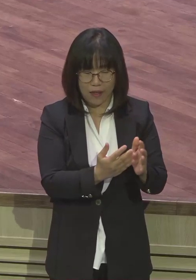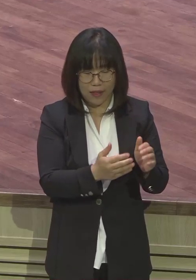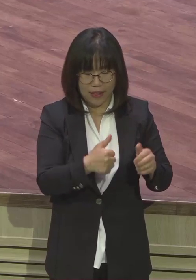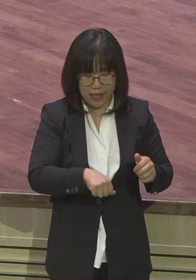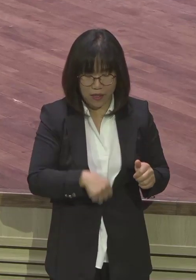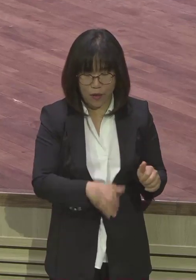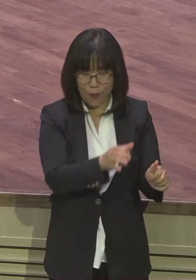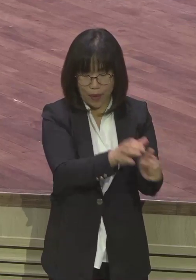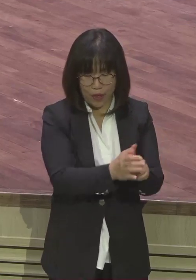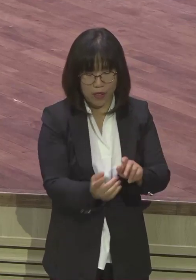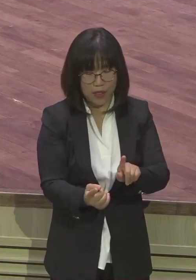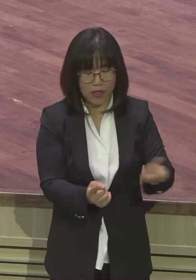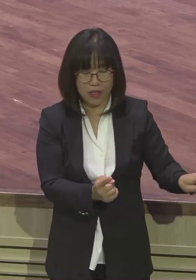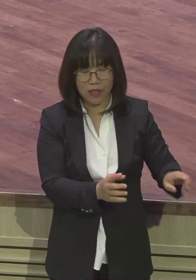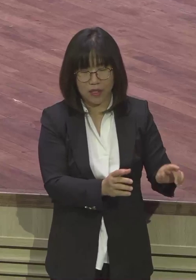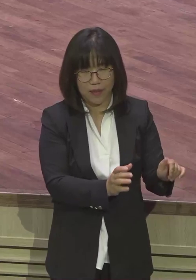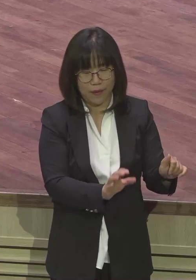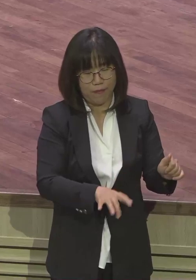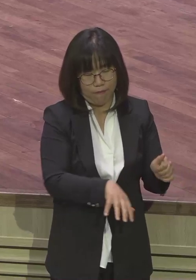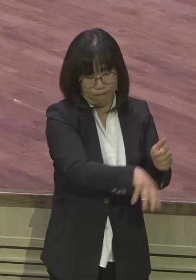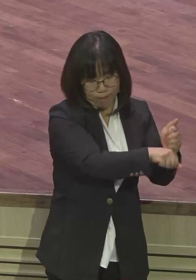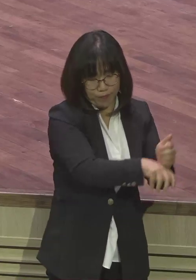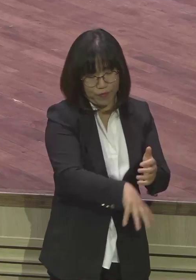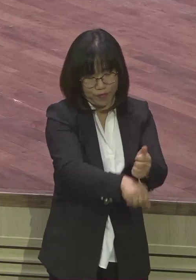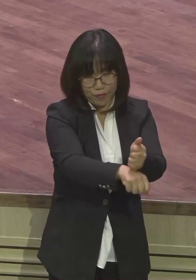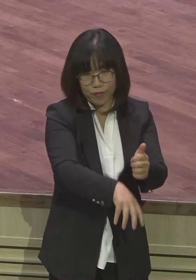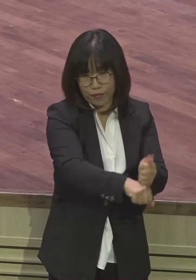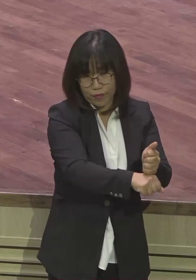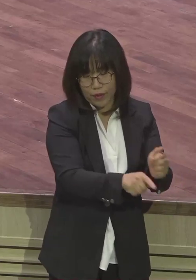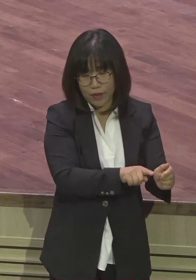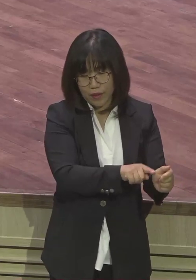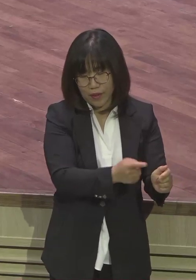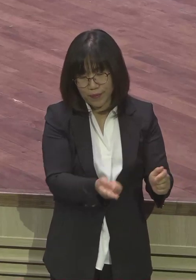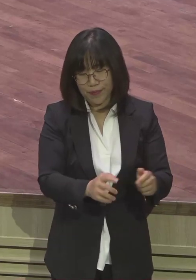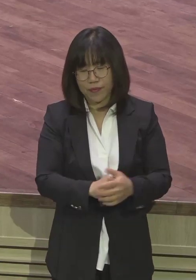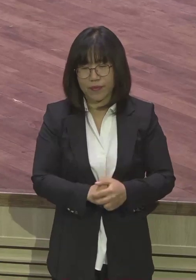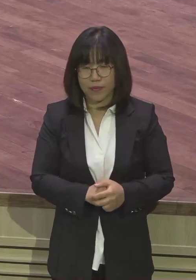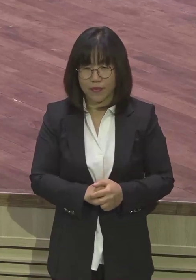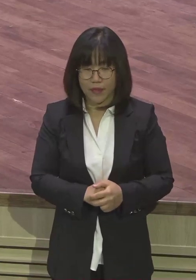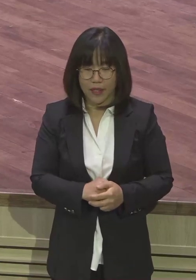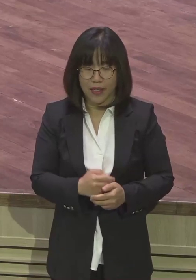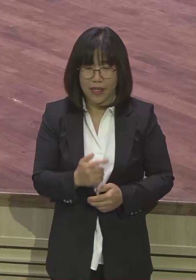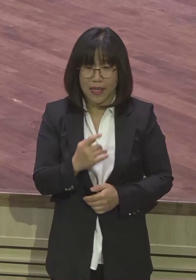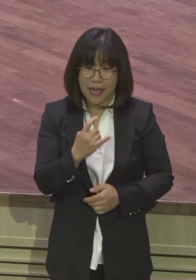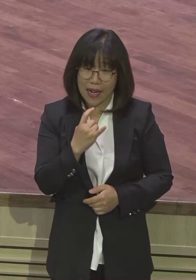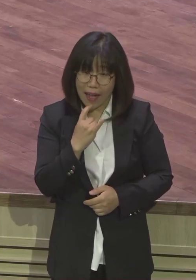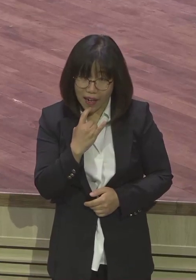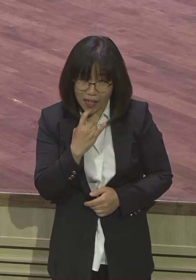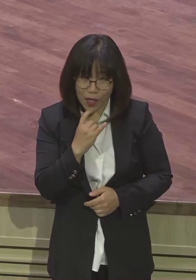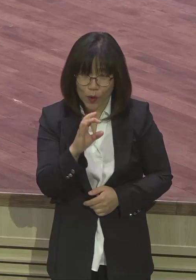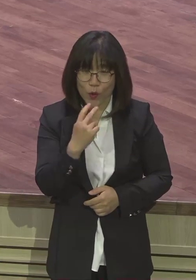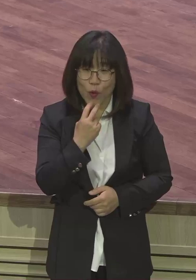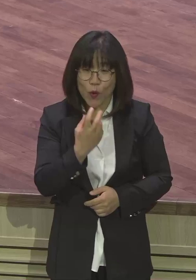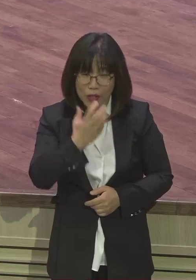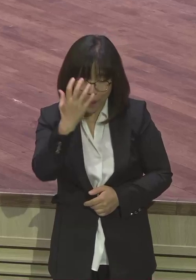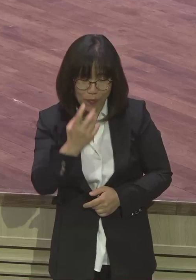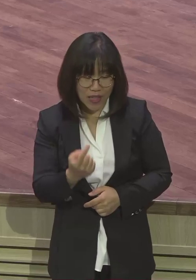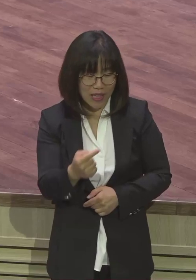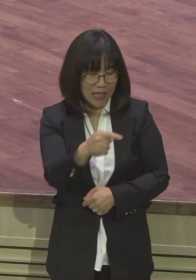자식들은 앞에 두고 레아와 그의 자식들은 그 다음에 두고 라헬과 요세운 뒤에 두고 자기는 그들 앞에서